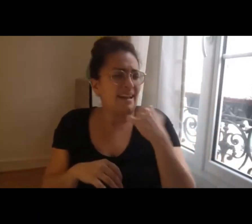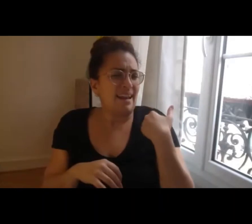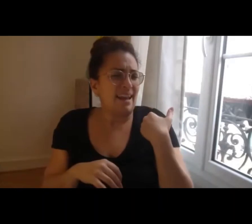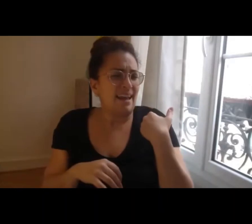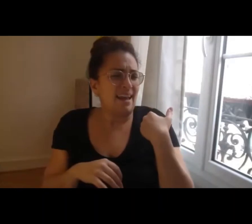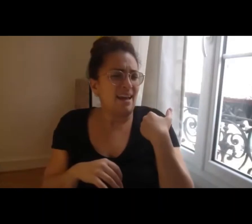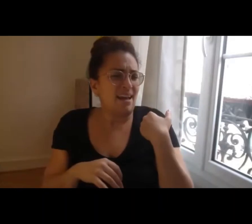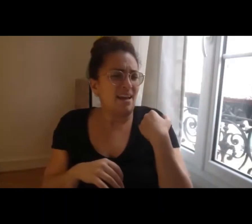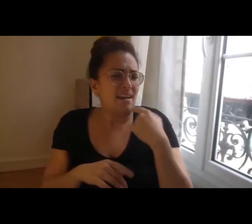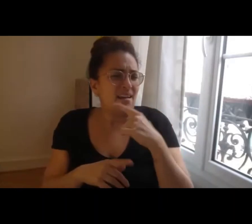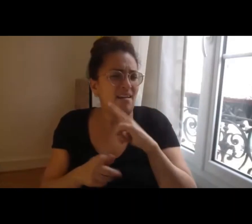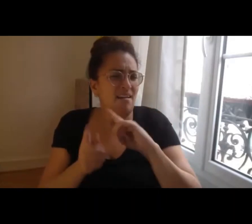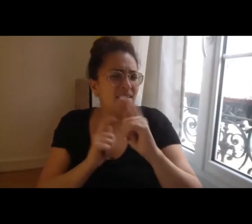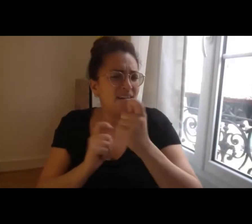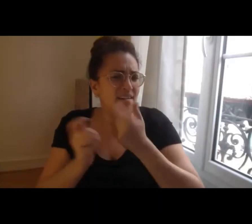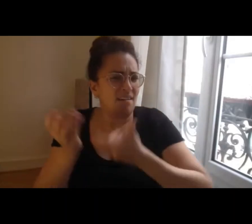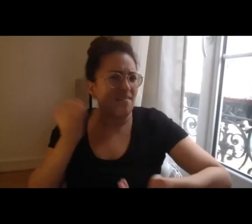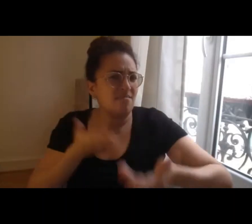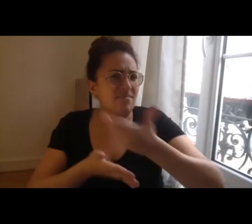c'est vrai que